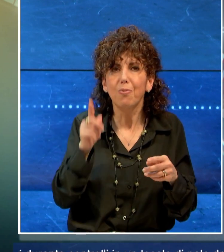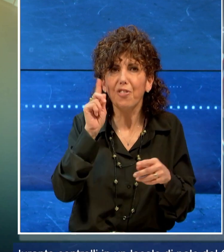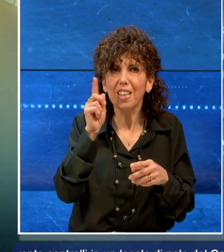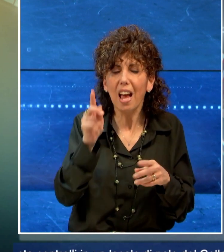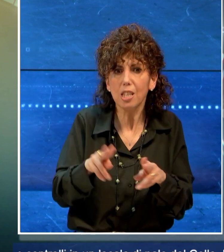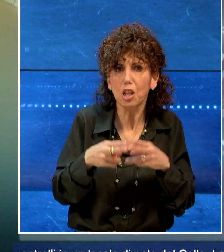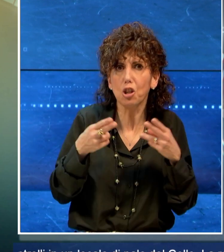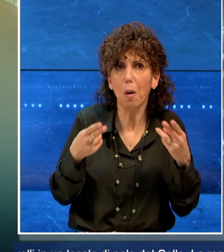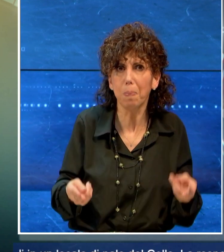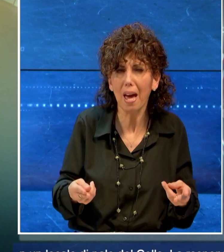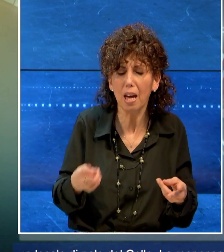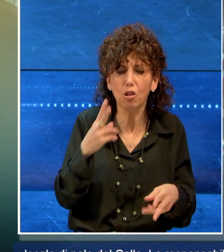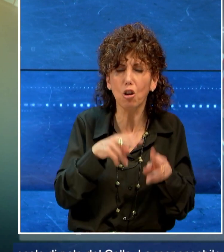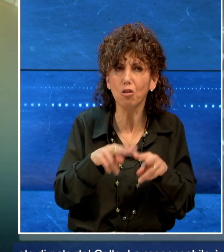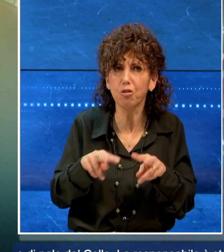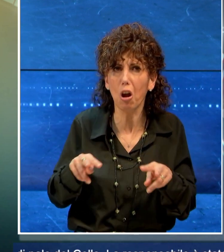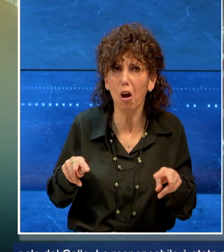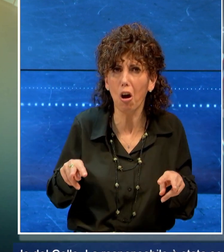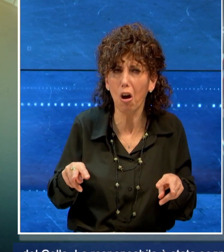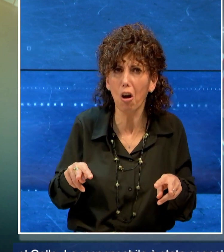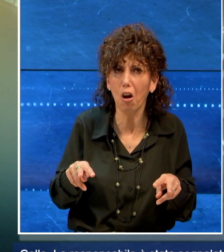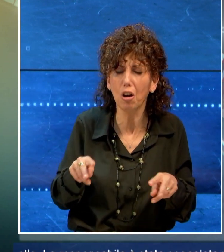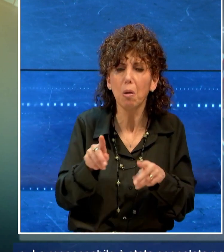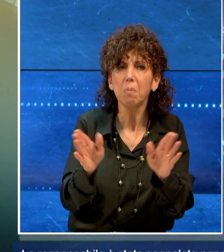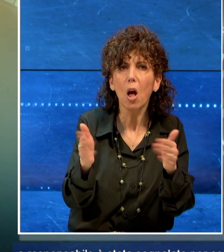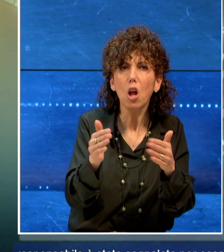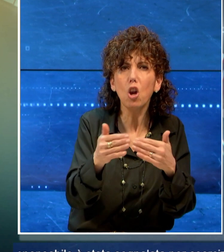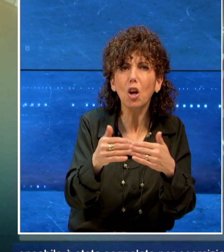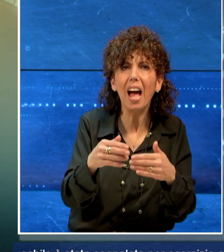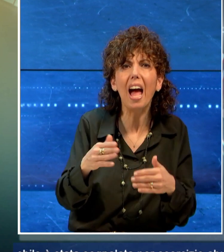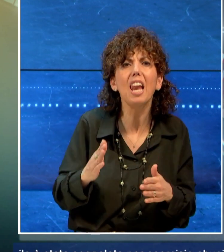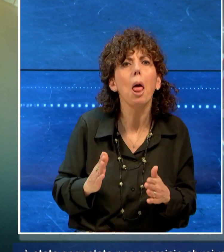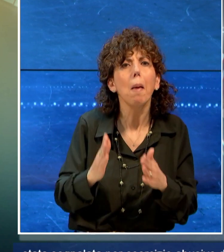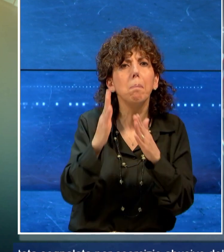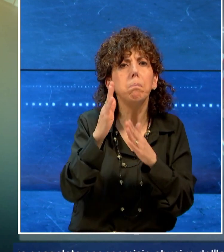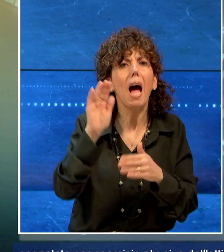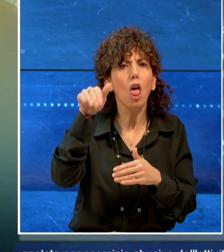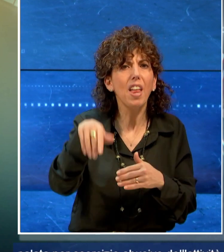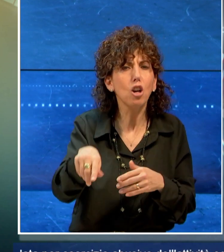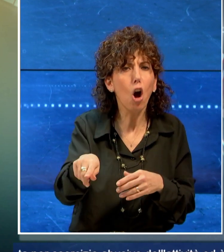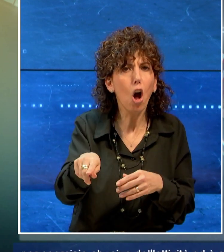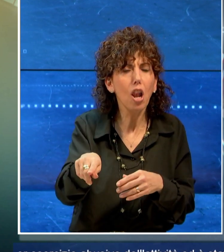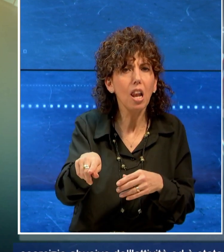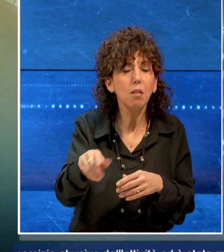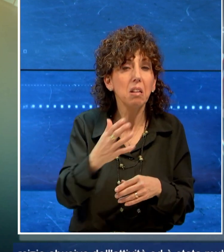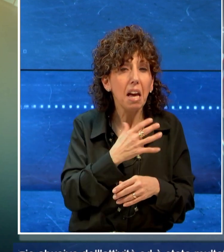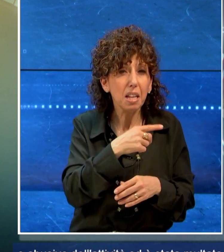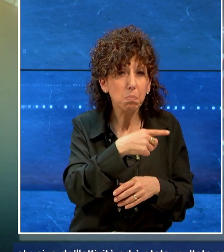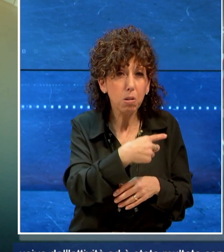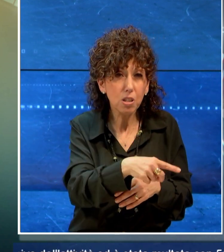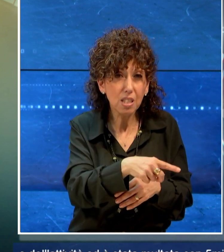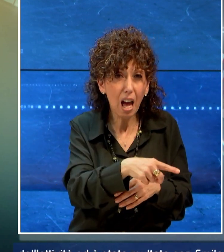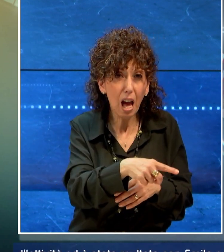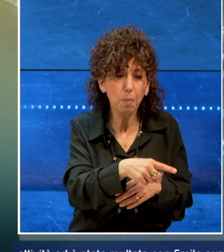finanzieri durante controlli in un locale di Palo del Colle la responsabile